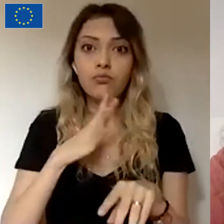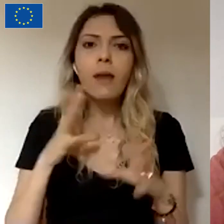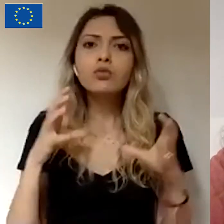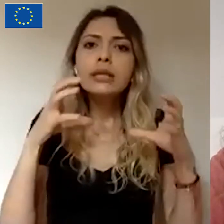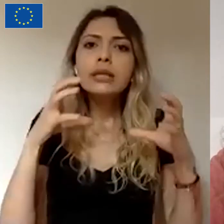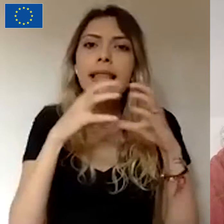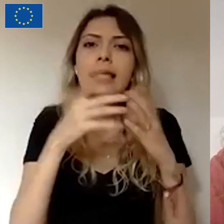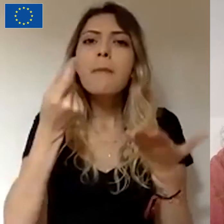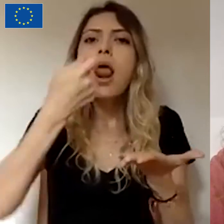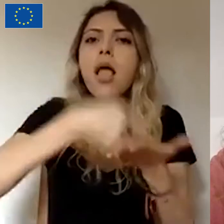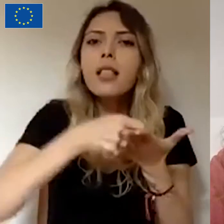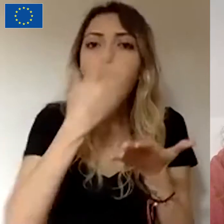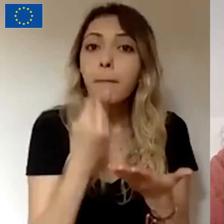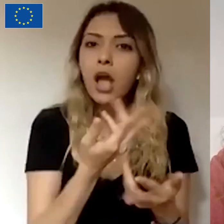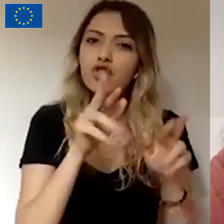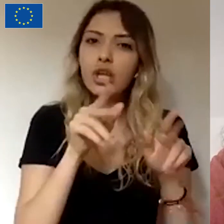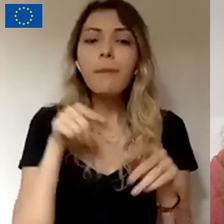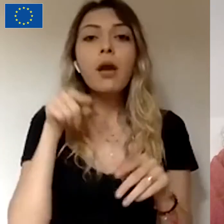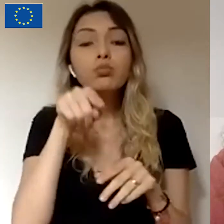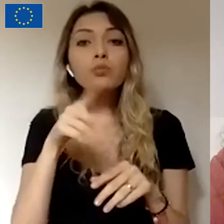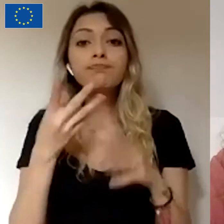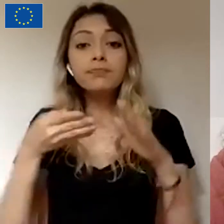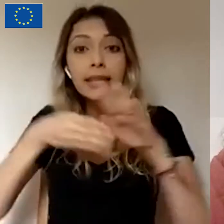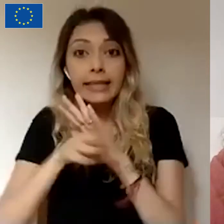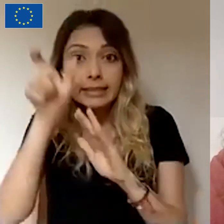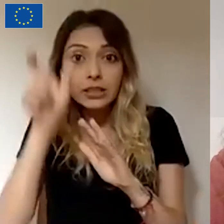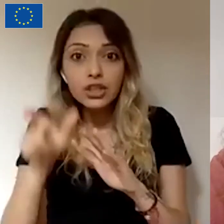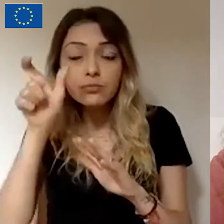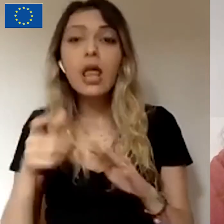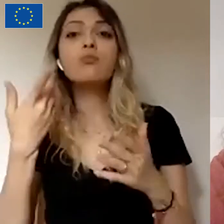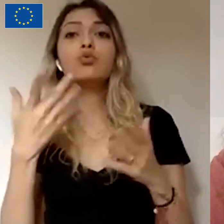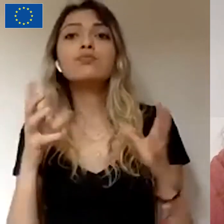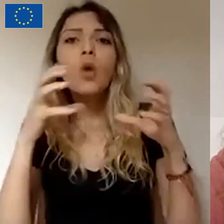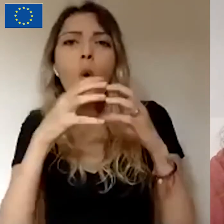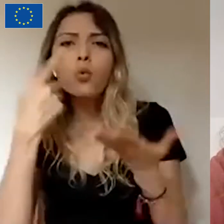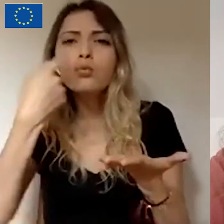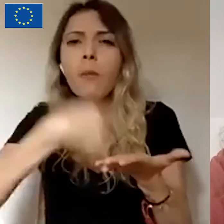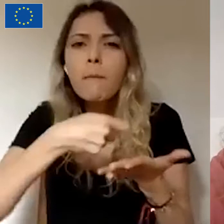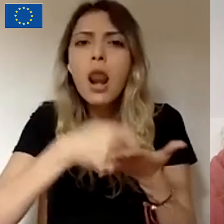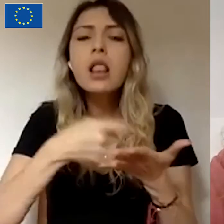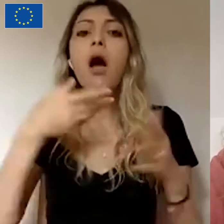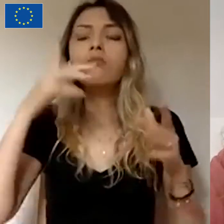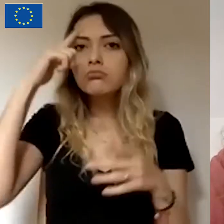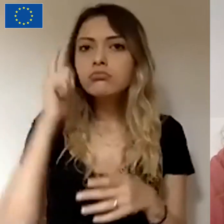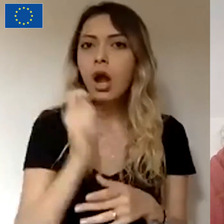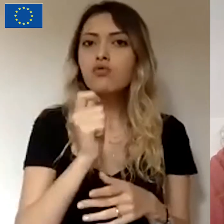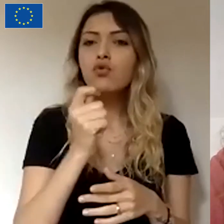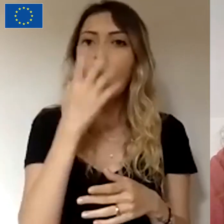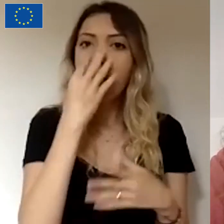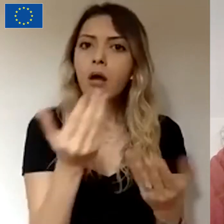Bu aşamada girişimler kitlesel fonlama platformlarına başvurarak, projelerini açarak fon toplayabiliyorlar.